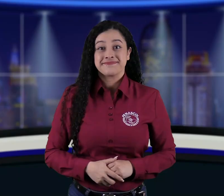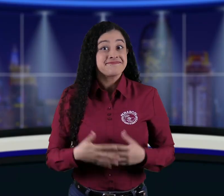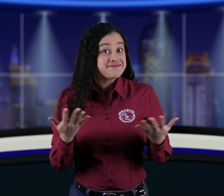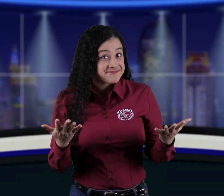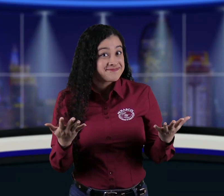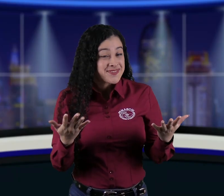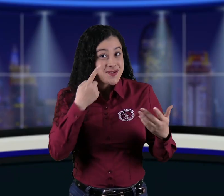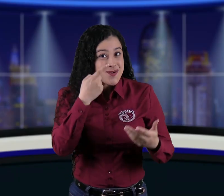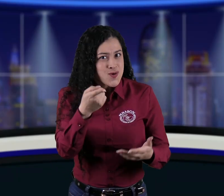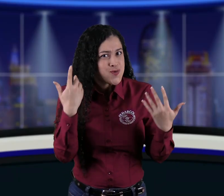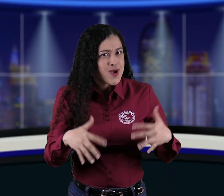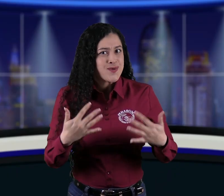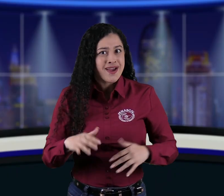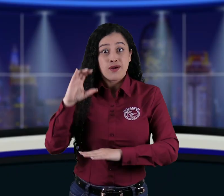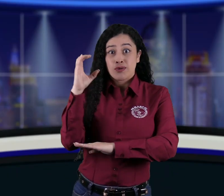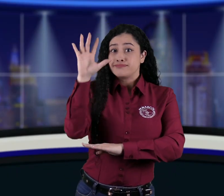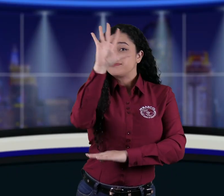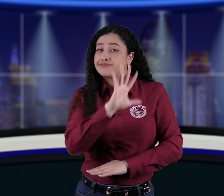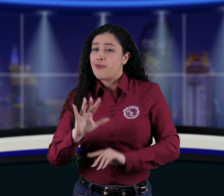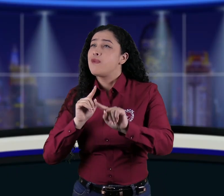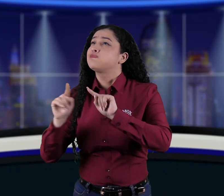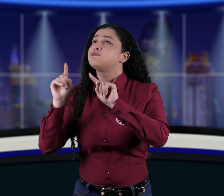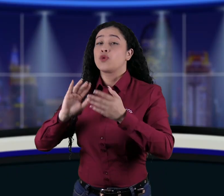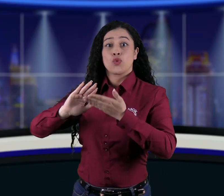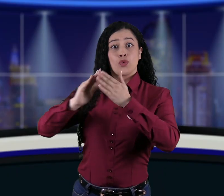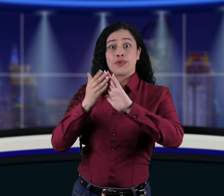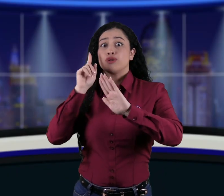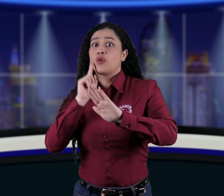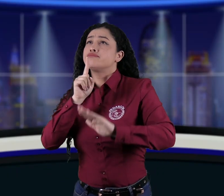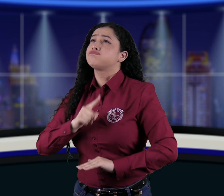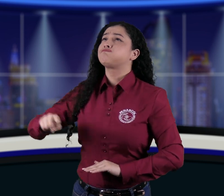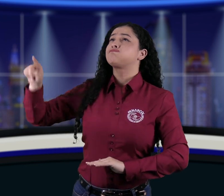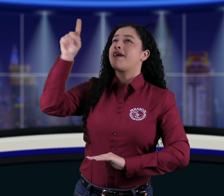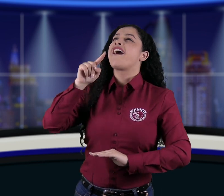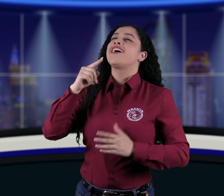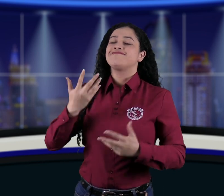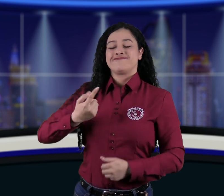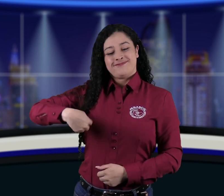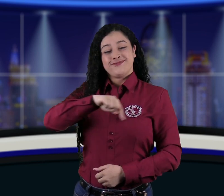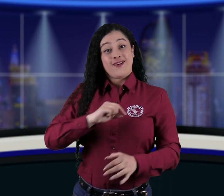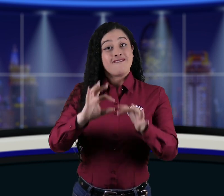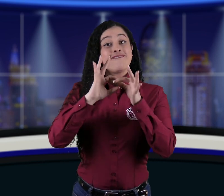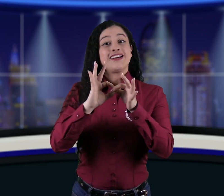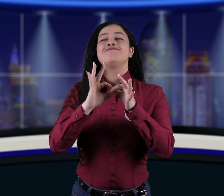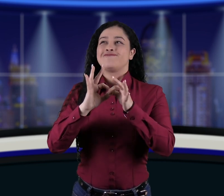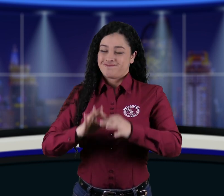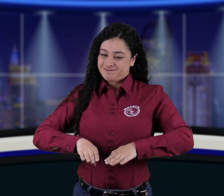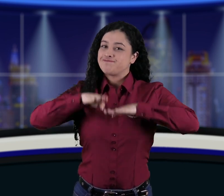Como vieron, en representación de la comunidad sorda colombiana, FENASCOL participa e